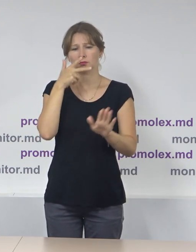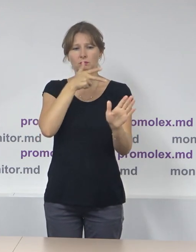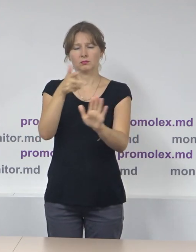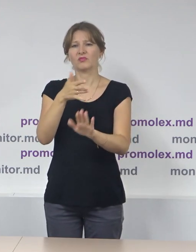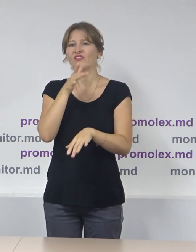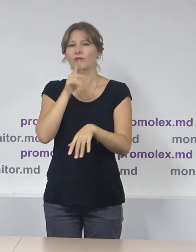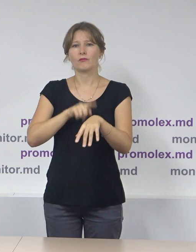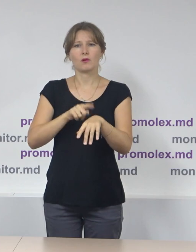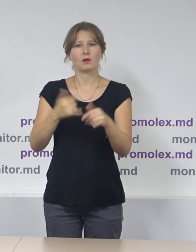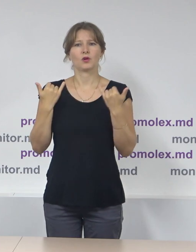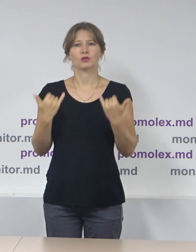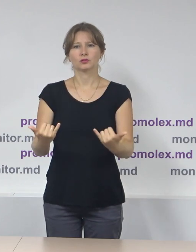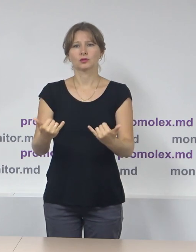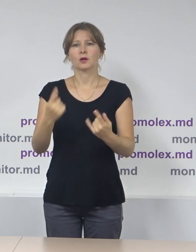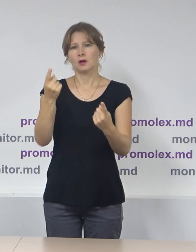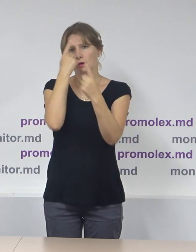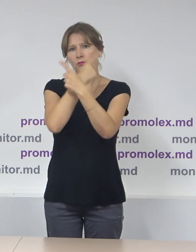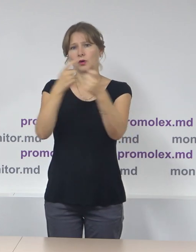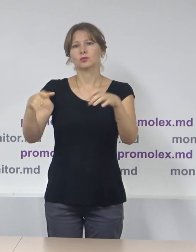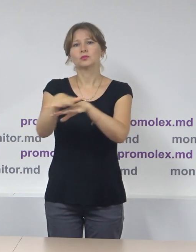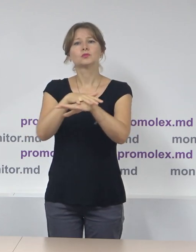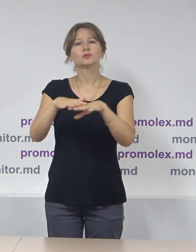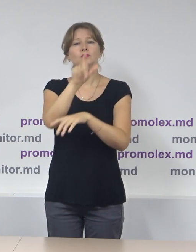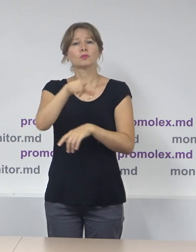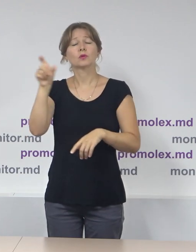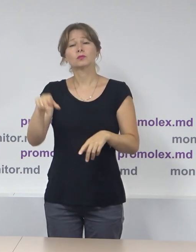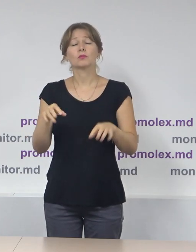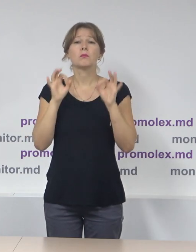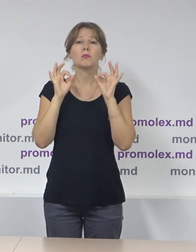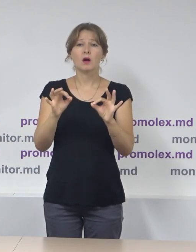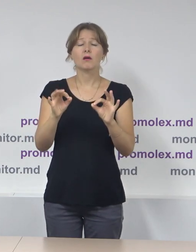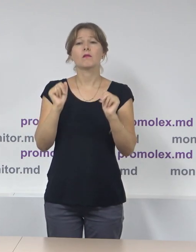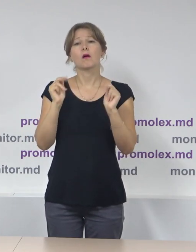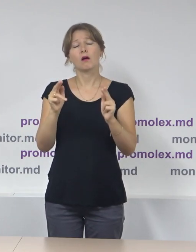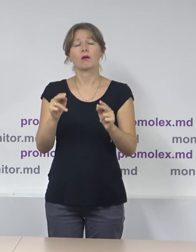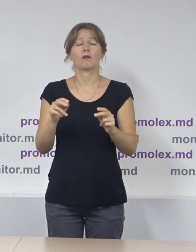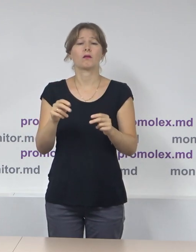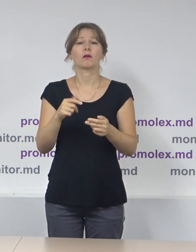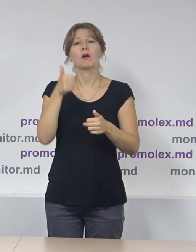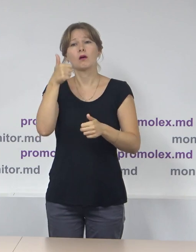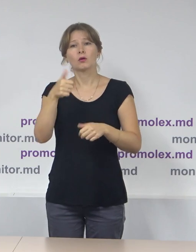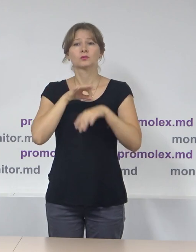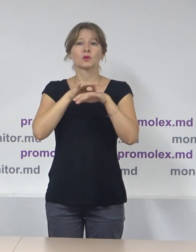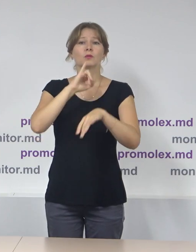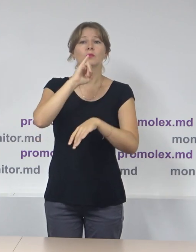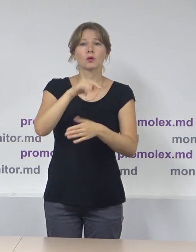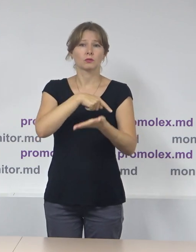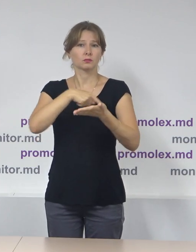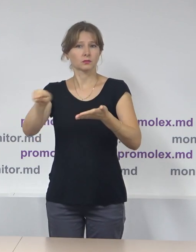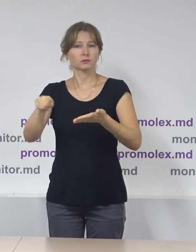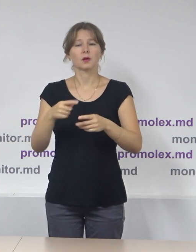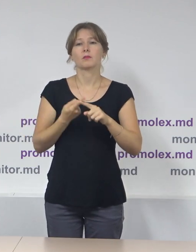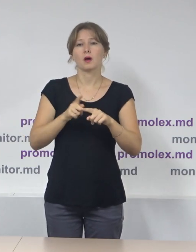electorale și informarea societății cu privire la tendințele pozitive și negative atestate în acest sens, dar și